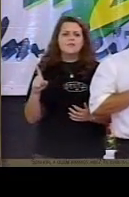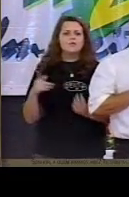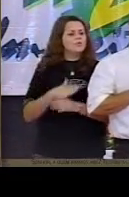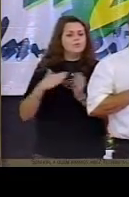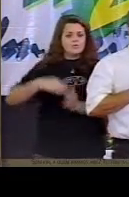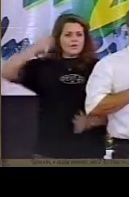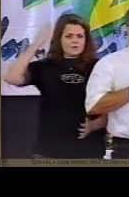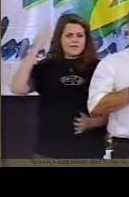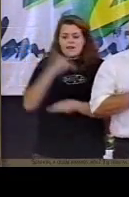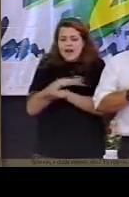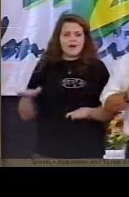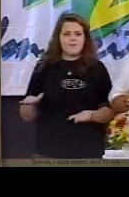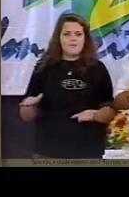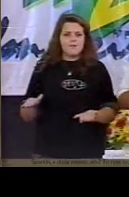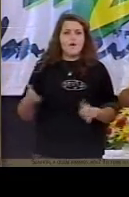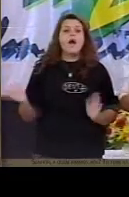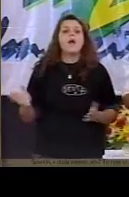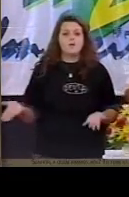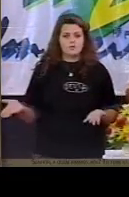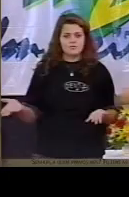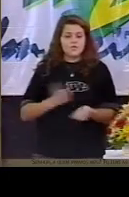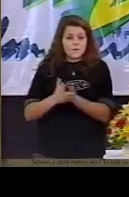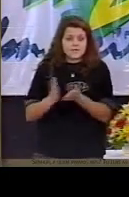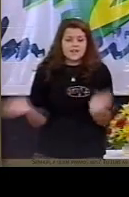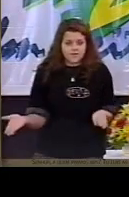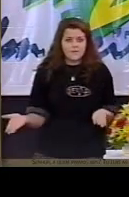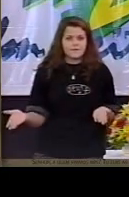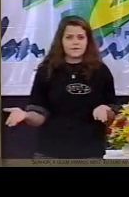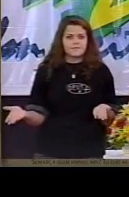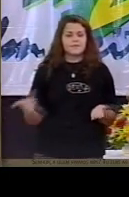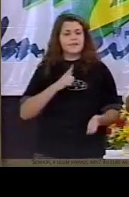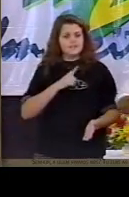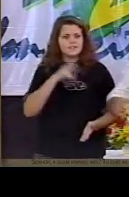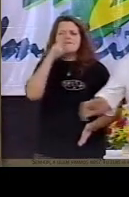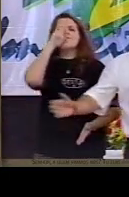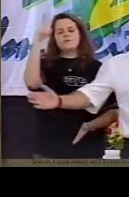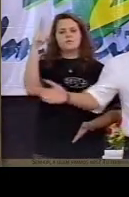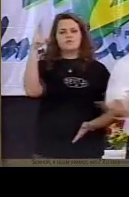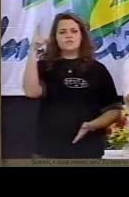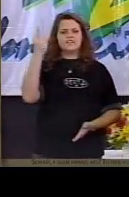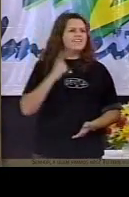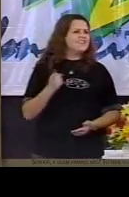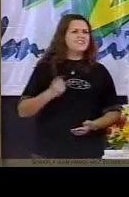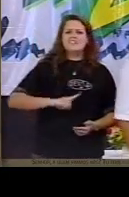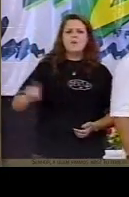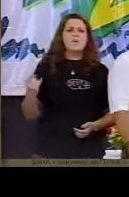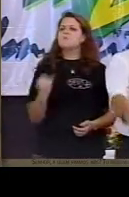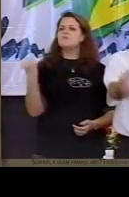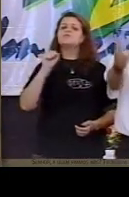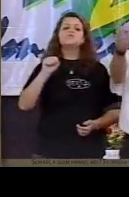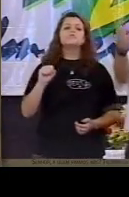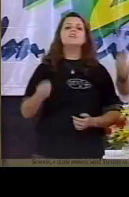morreu, a vida é hoje, é luta, é garra não interessa o que você foi ou deixou de ser,